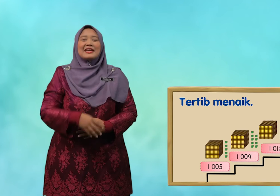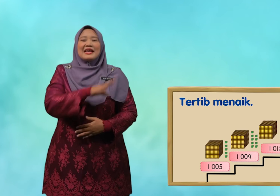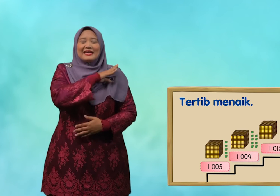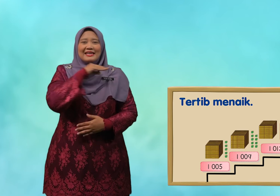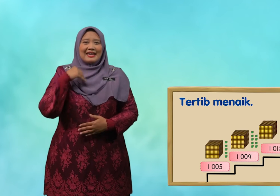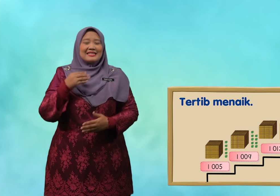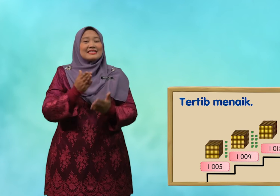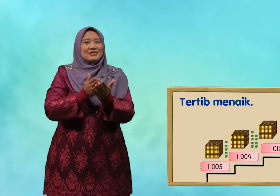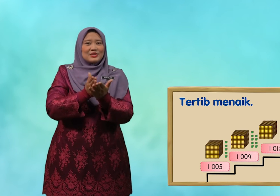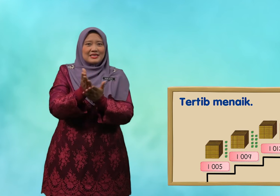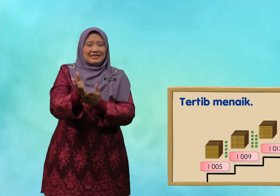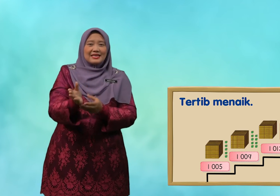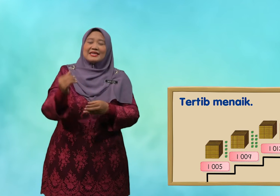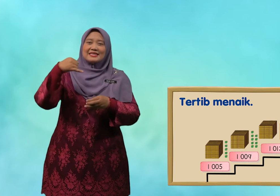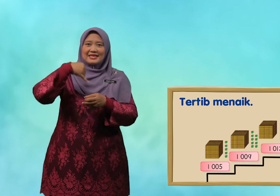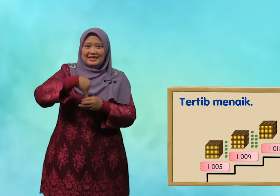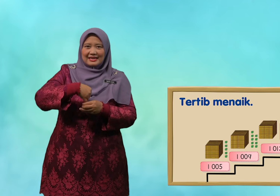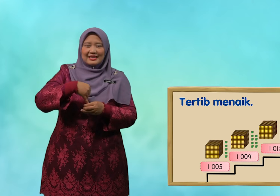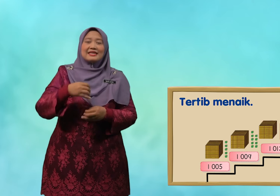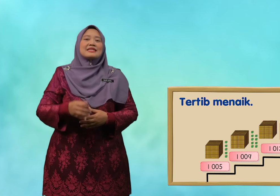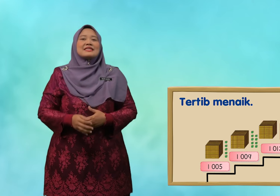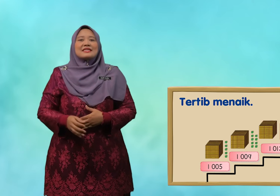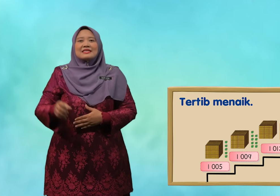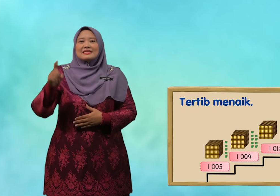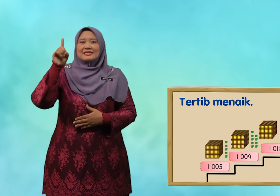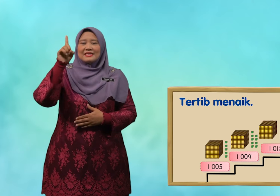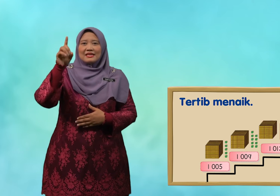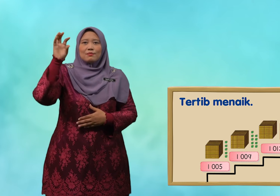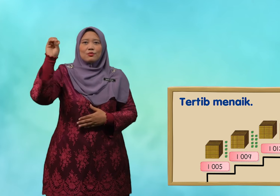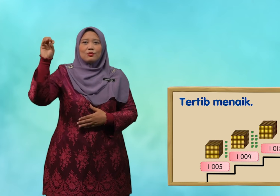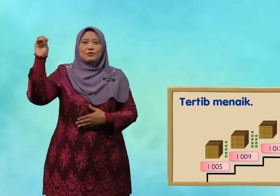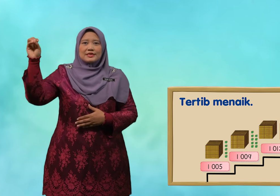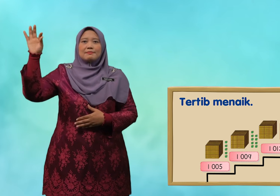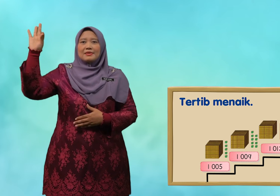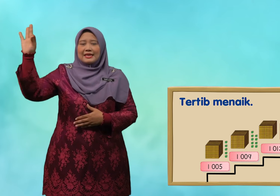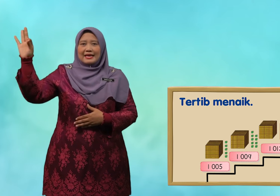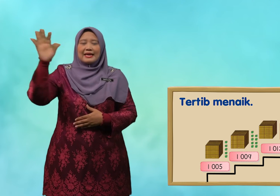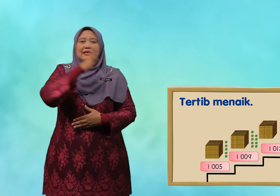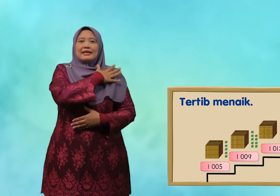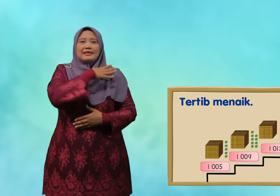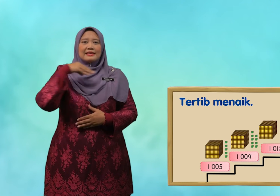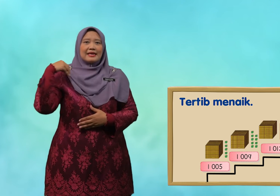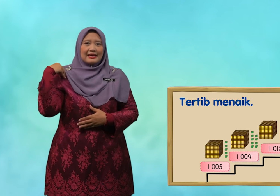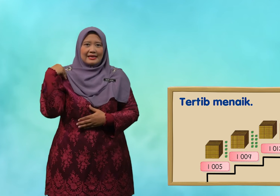dan seterusnya isikan seribu sembilan dan